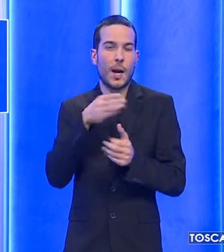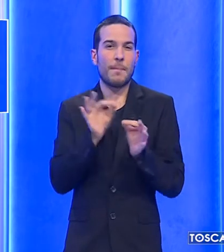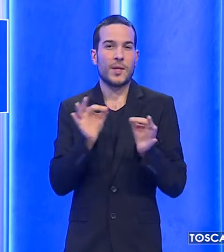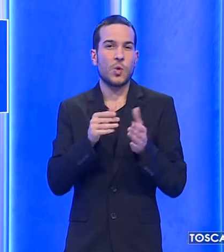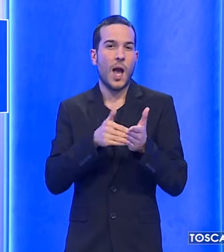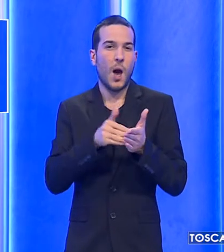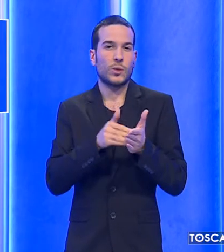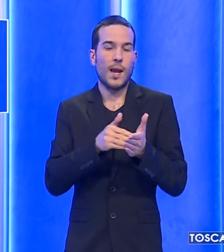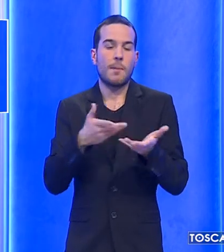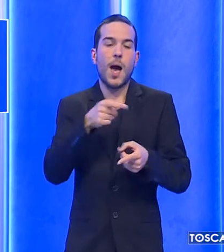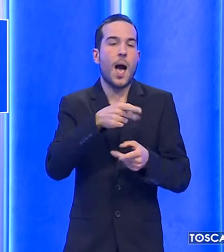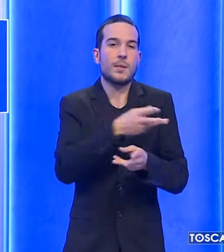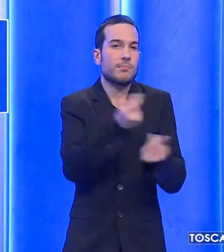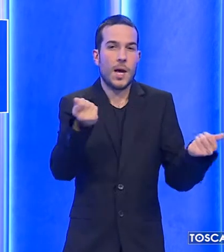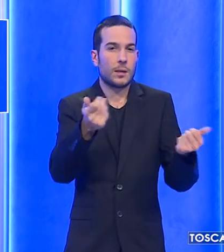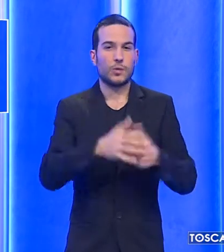momento latitante.